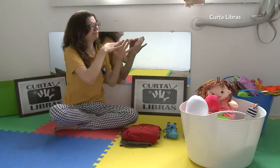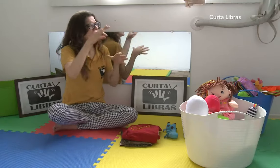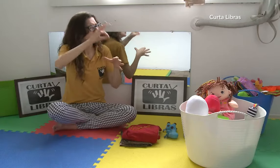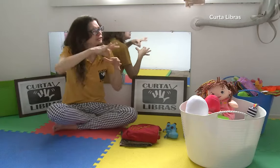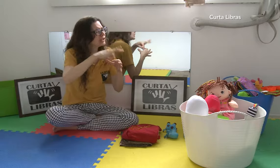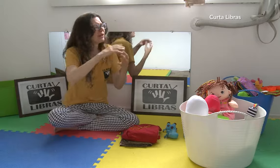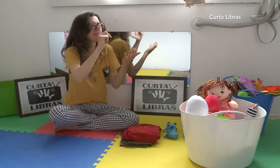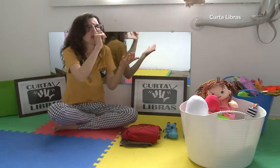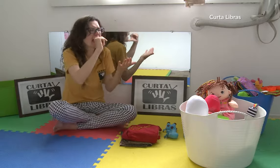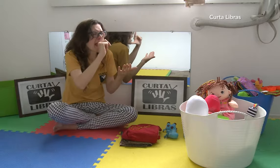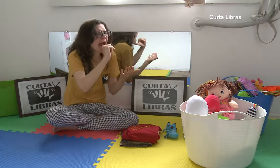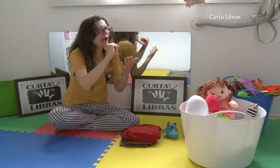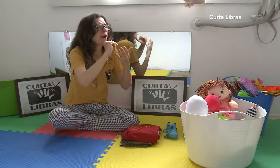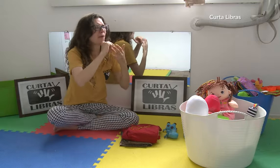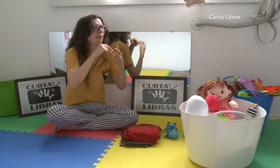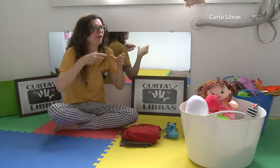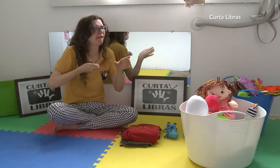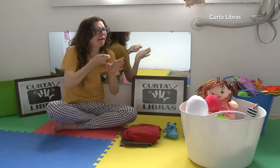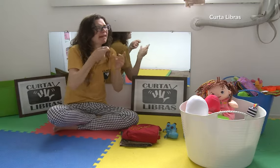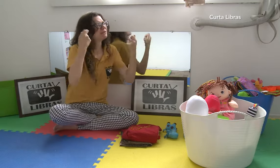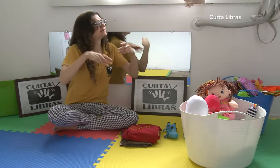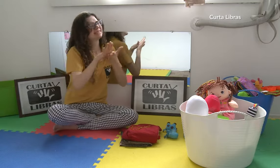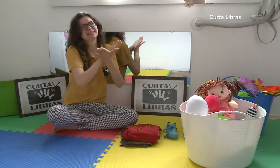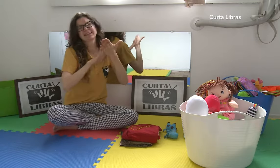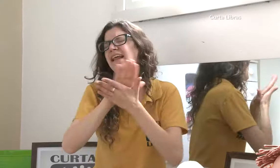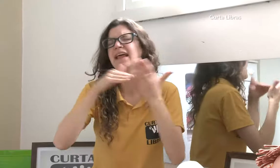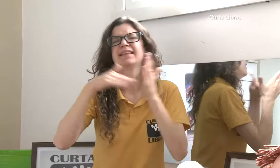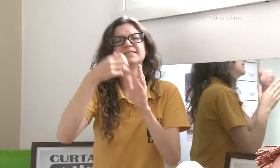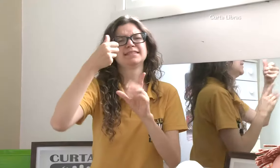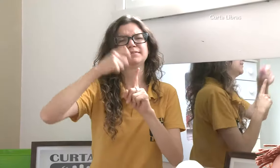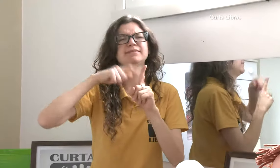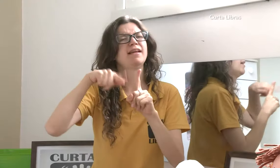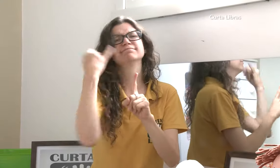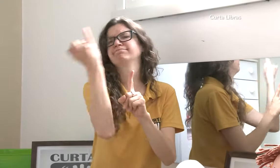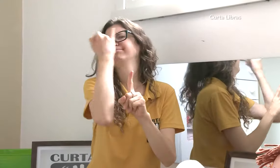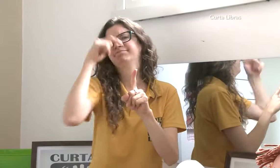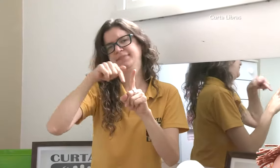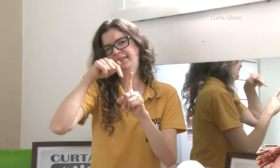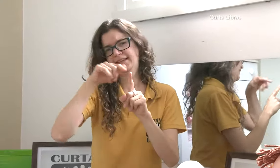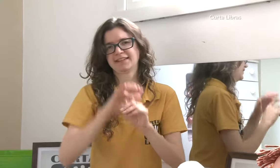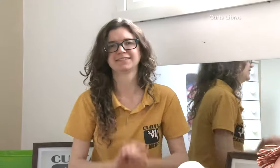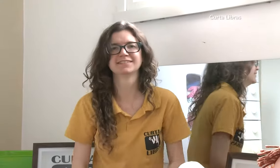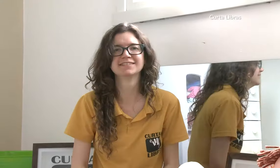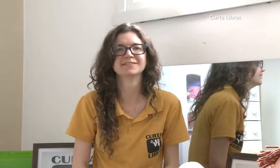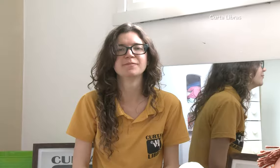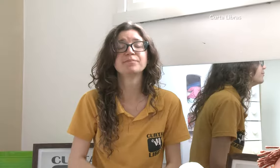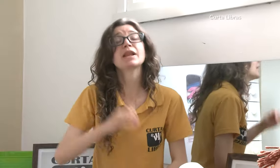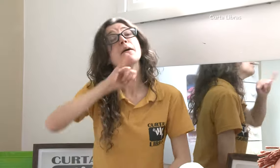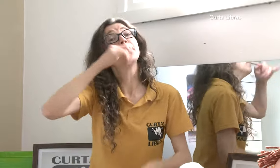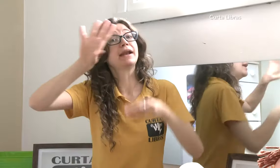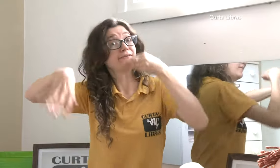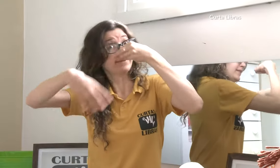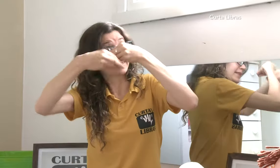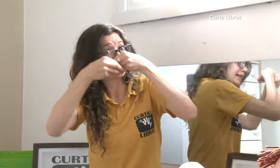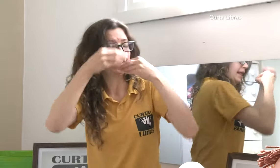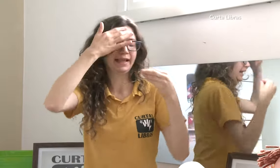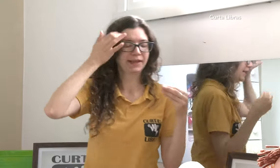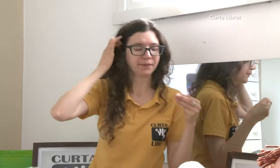contém todos os benefícios importantes para a criança. Então, sempre lembrem que até os seis meses, o bebê não precisa de chá, água